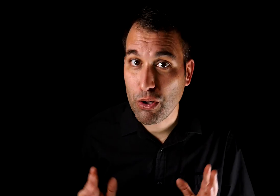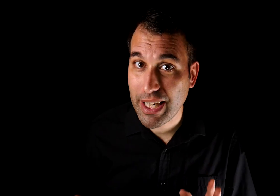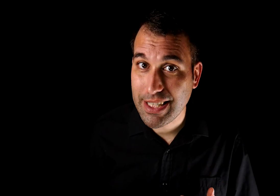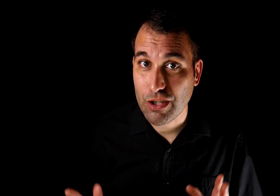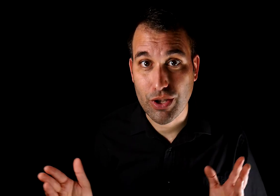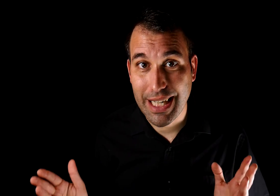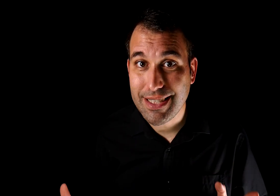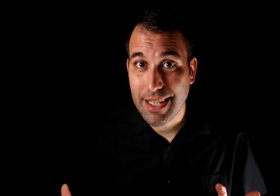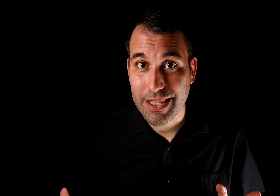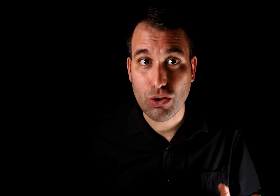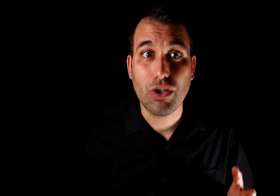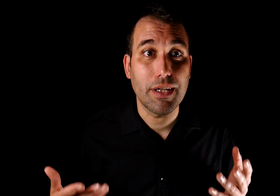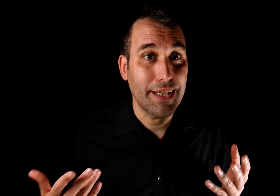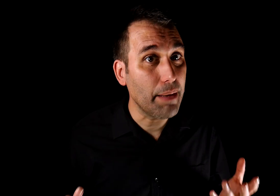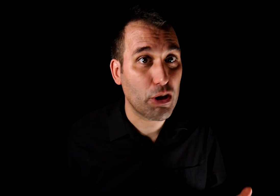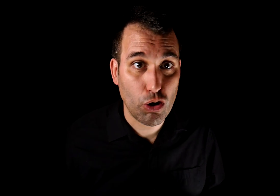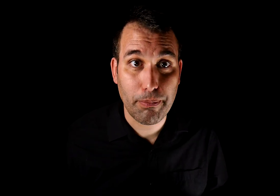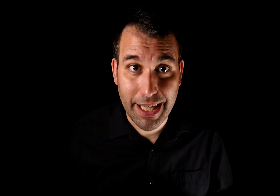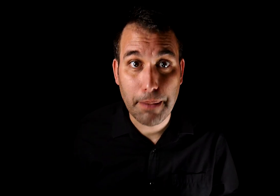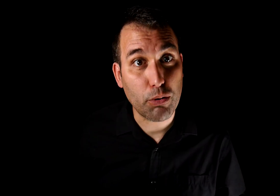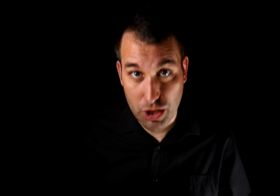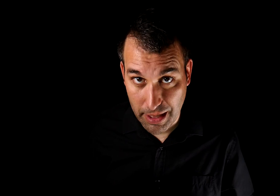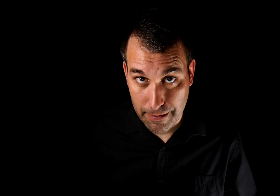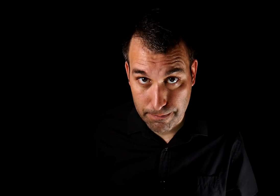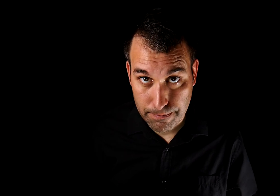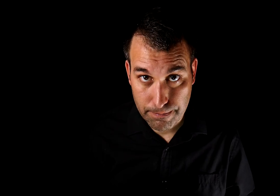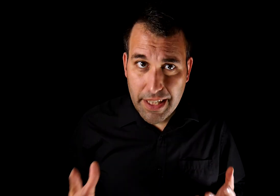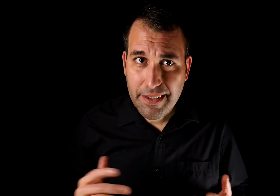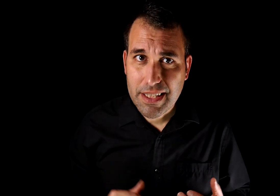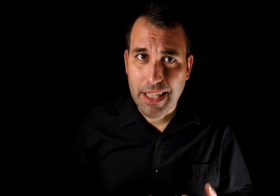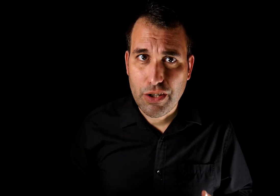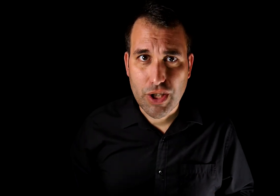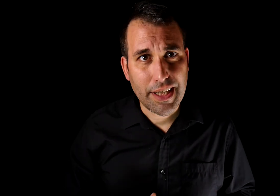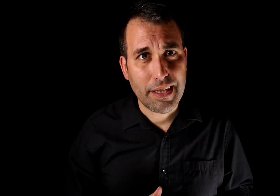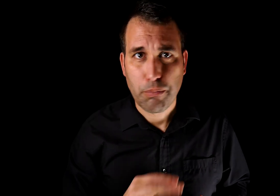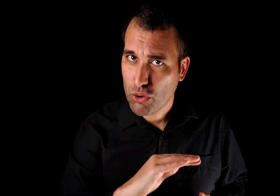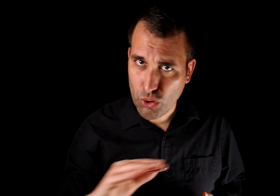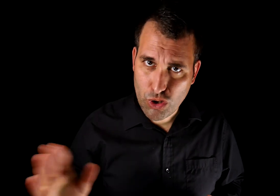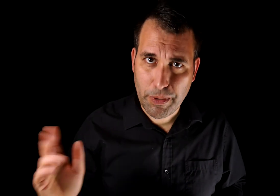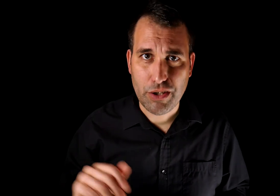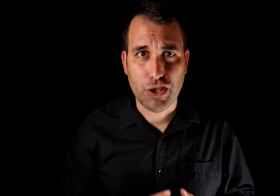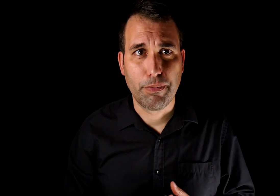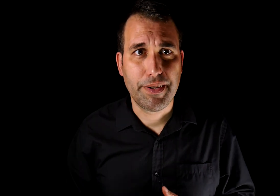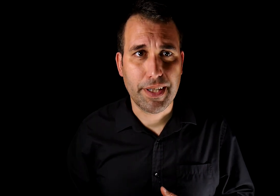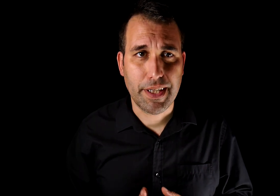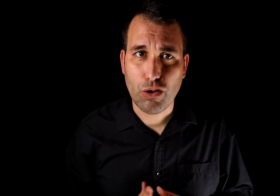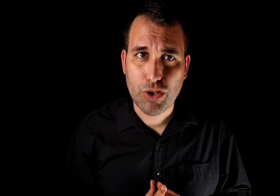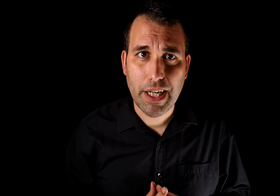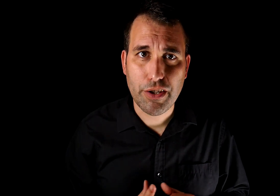protegerse contra este riesgo de la mejor manera posible. Y quizás aquellos que tratan por todos los medios de convencerte de lo contrario